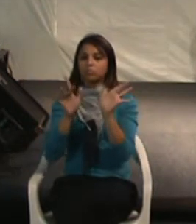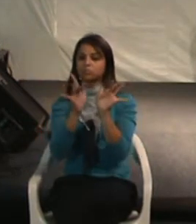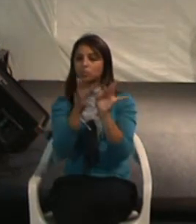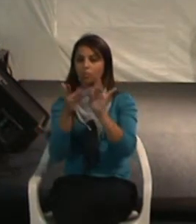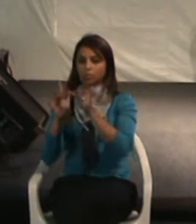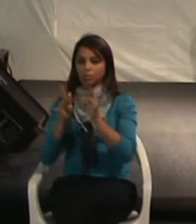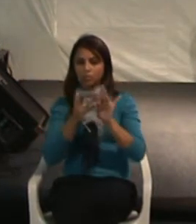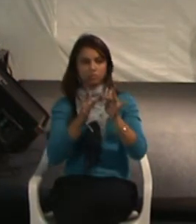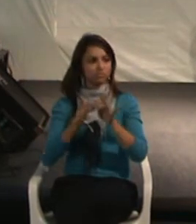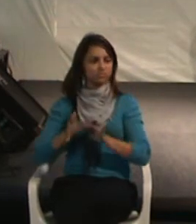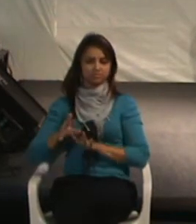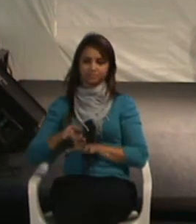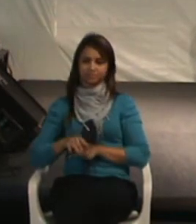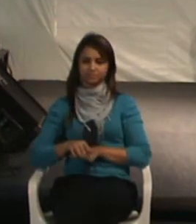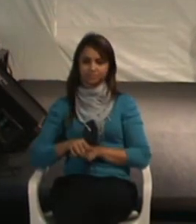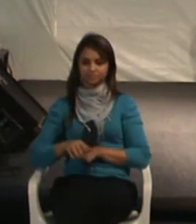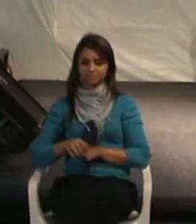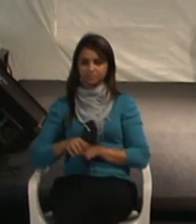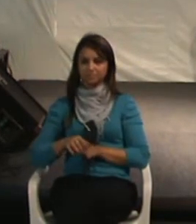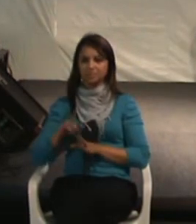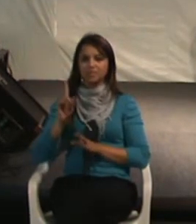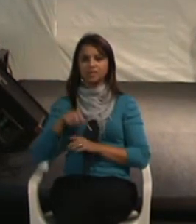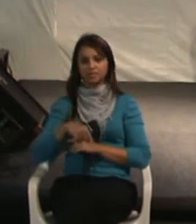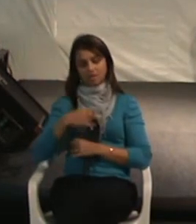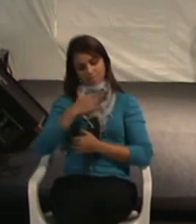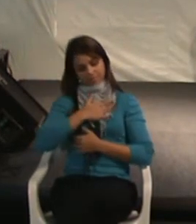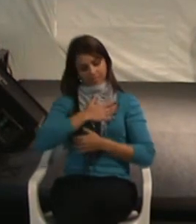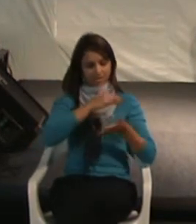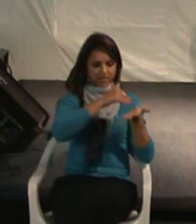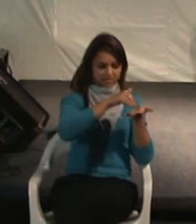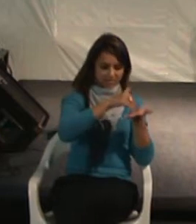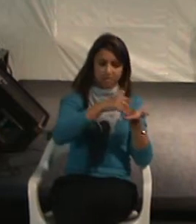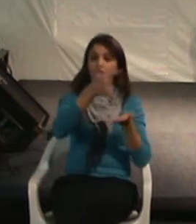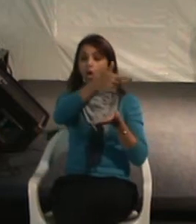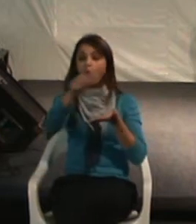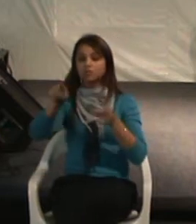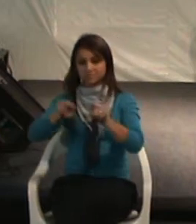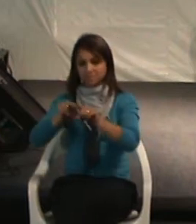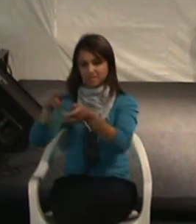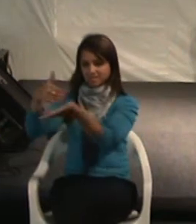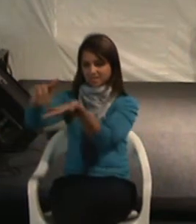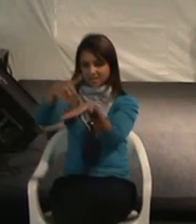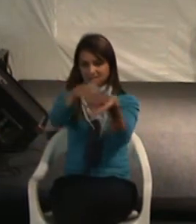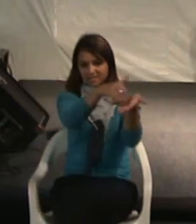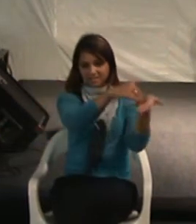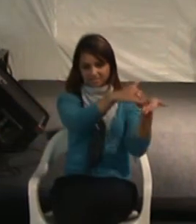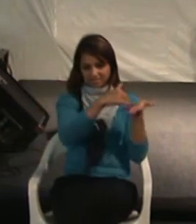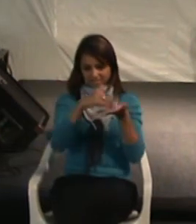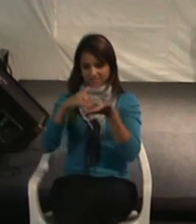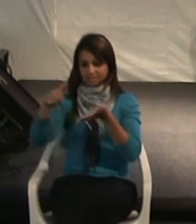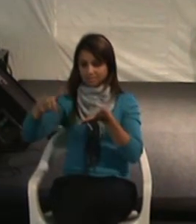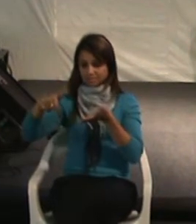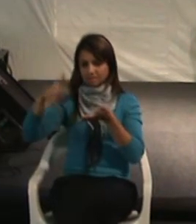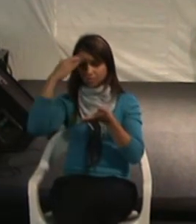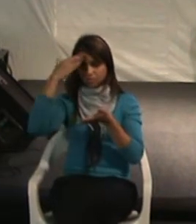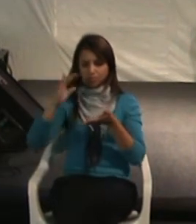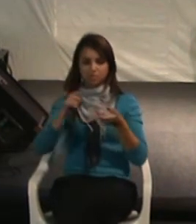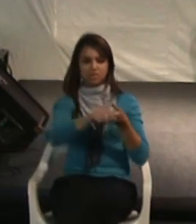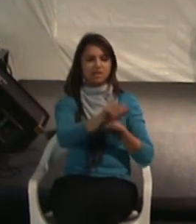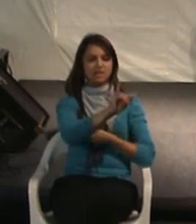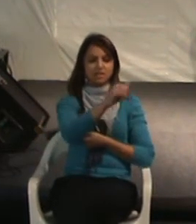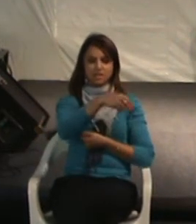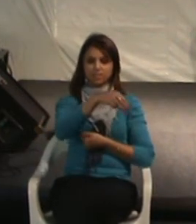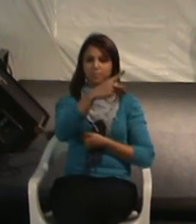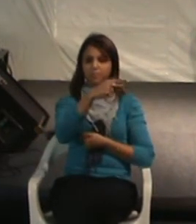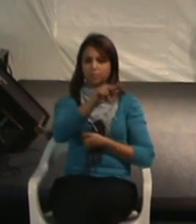entre a minha secretaria e as outras secretarias do município, como IPUC,